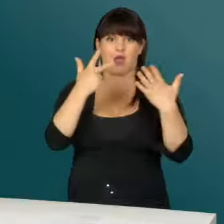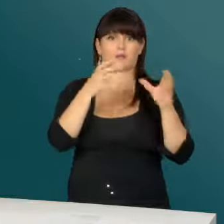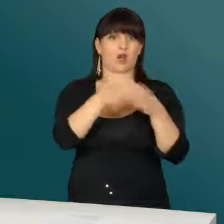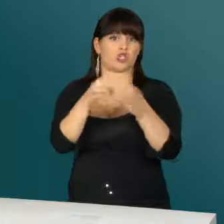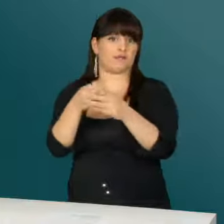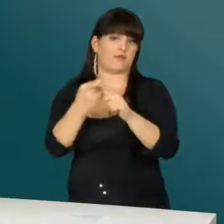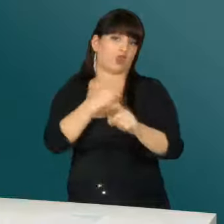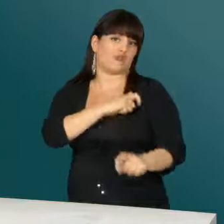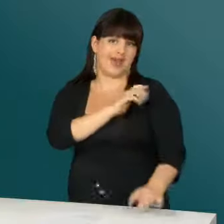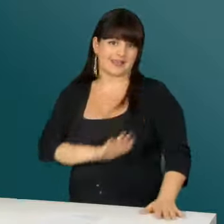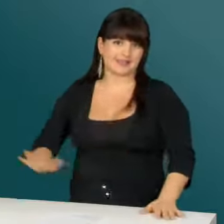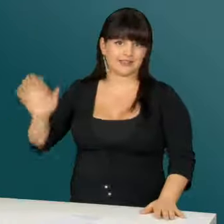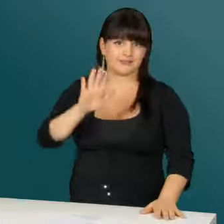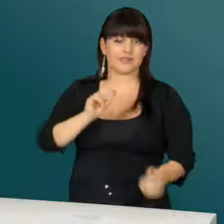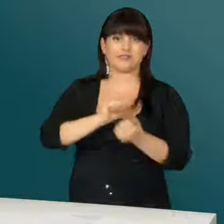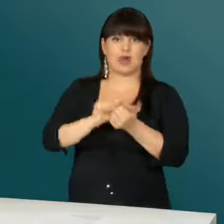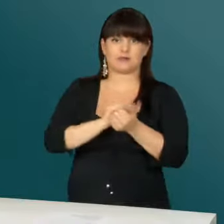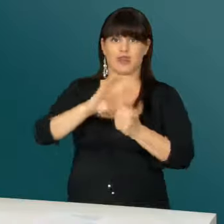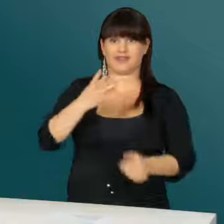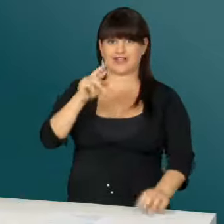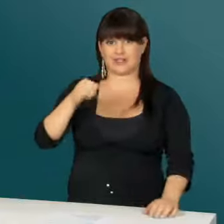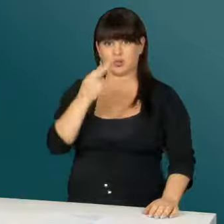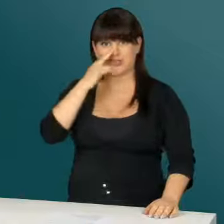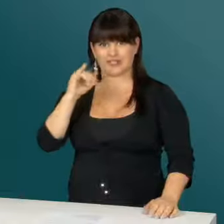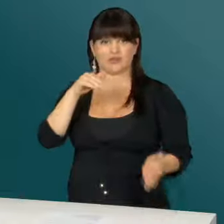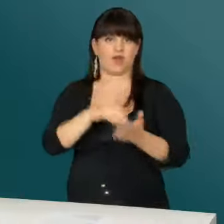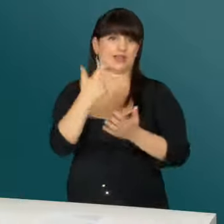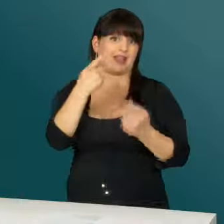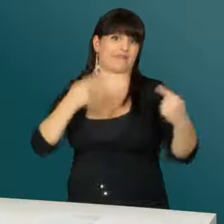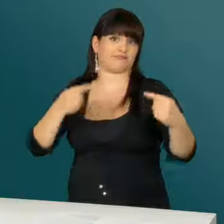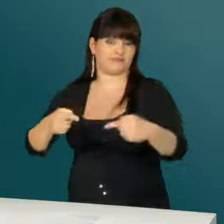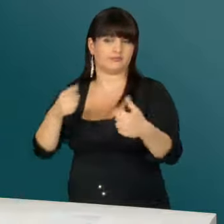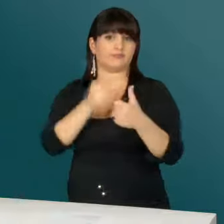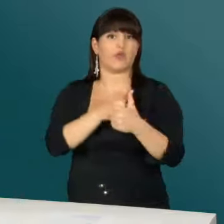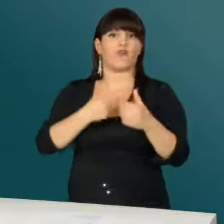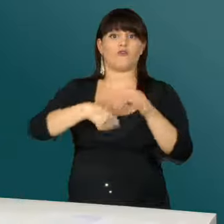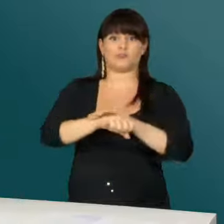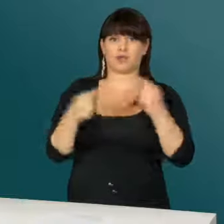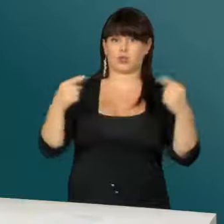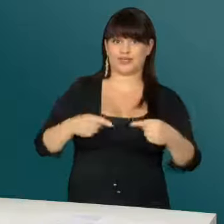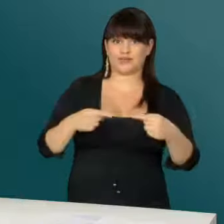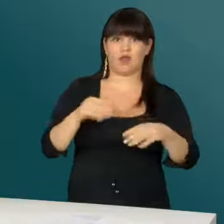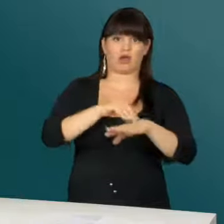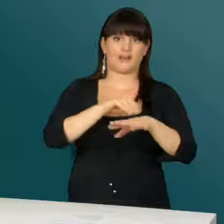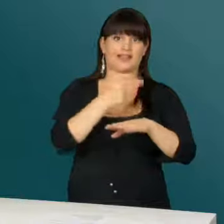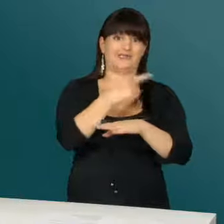mit acht angemeldeten Schweizer Mannschaften statt. Am Samstag, 4. Juni, werden gleich drei Turniere ausgetragen. Das